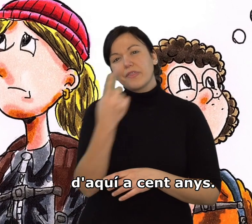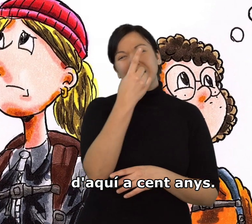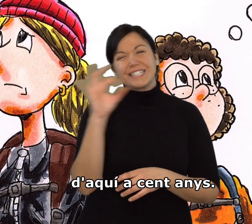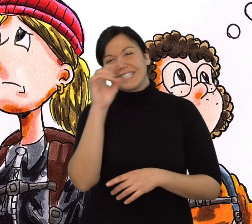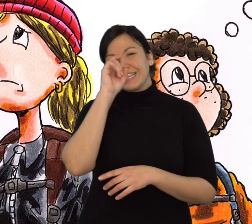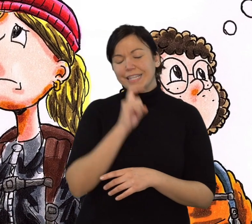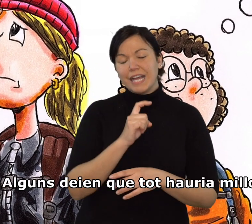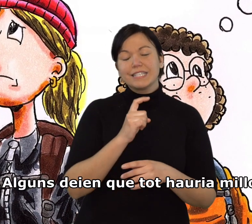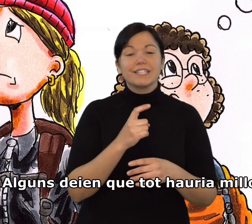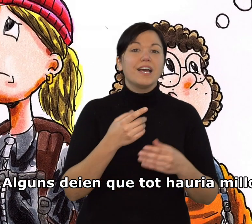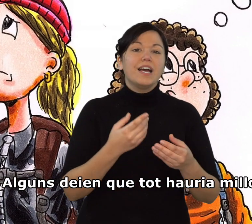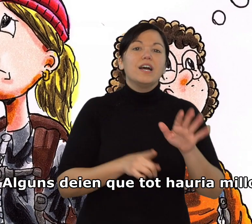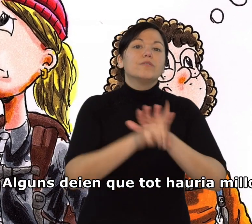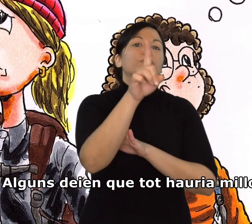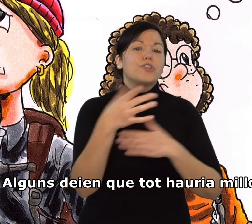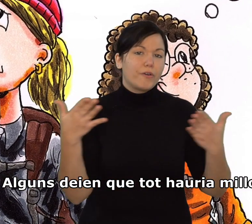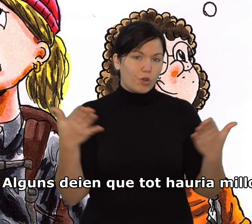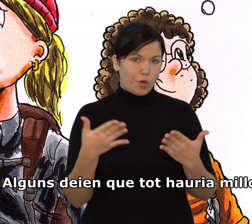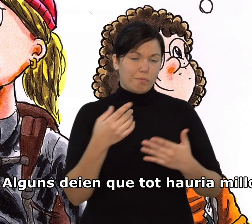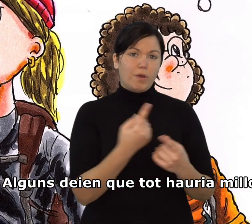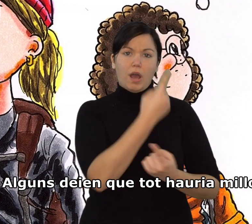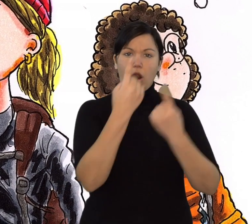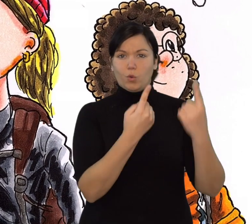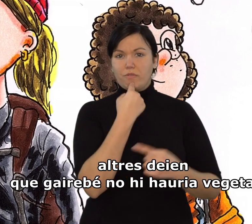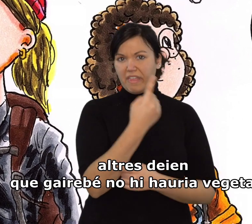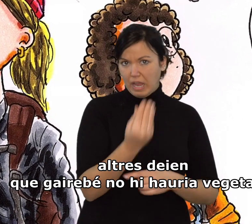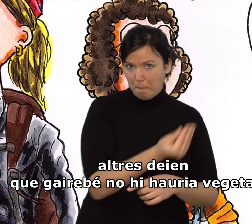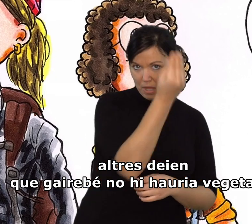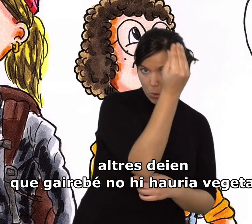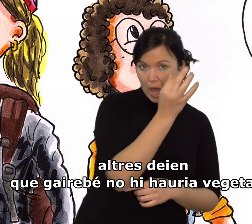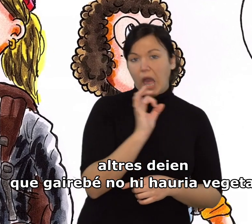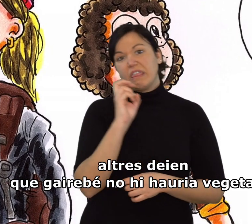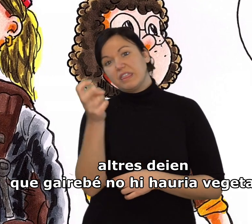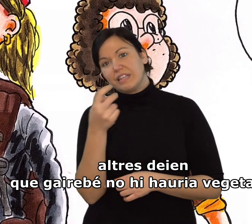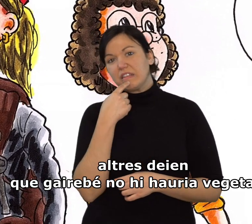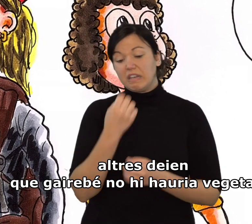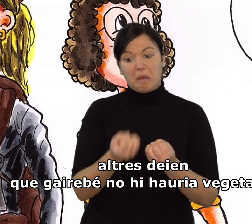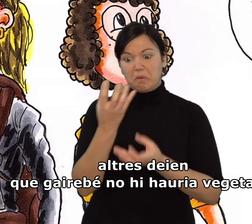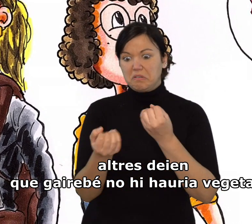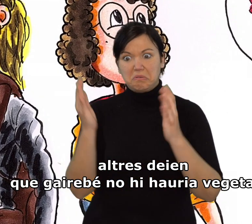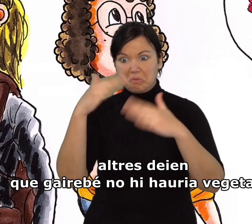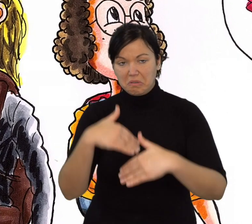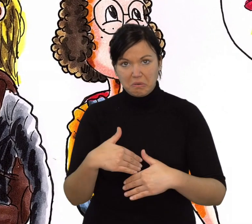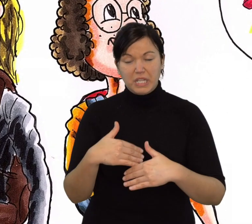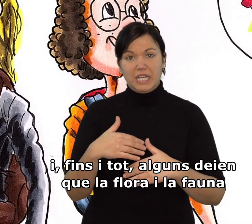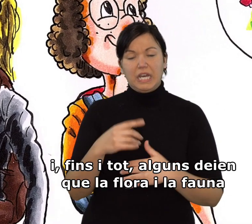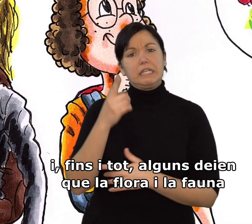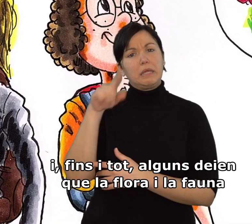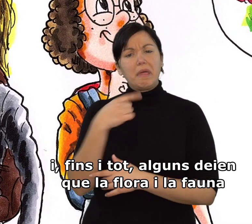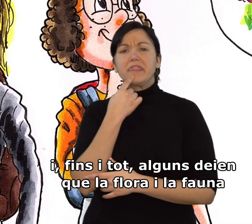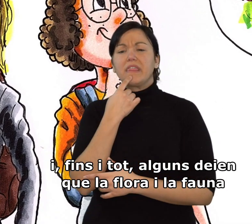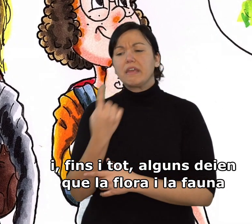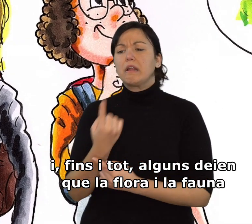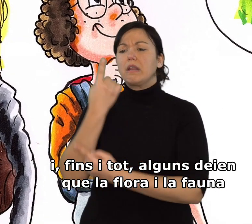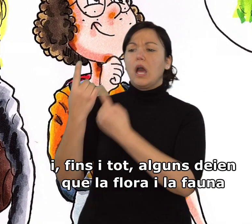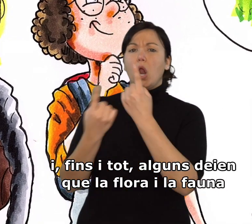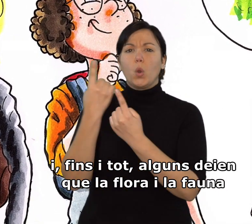cent anys. Alguns deien que tot hauria millorat, altres deien que gairebé no hi hauria vegetació i fins i